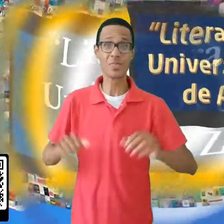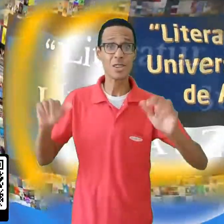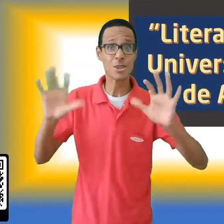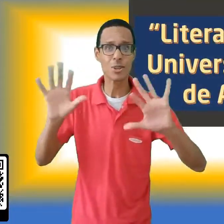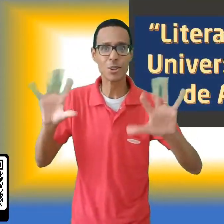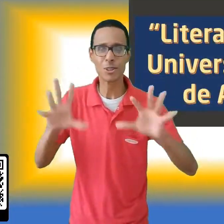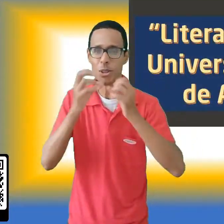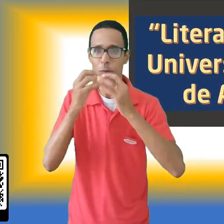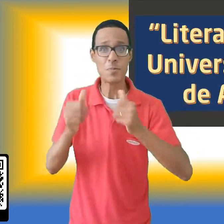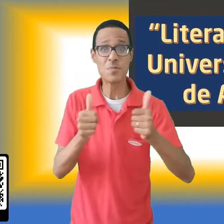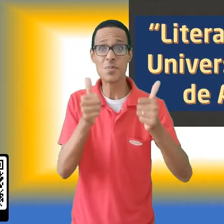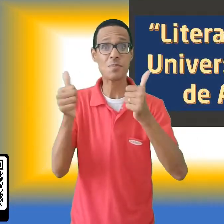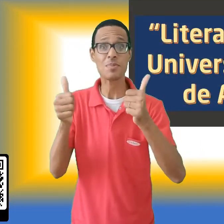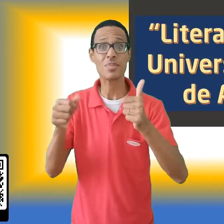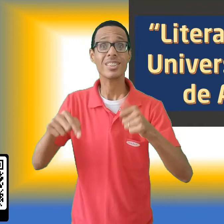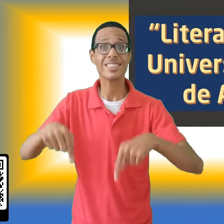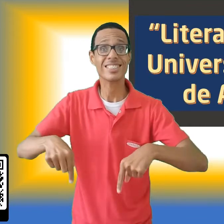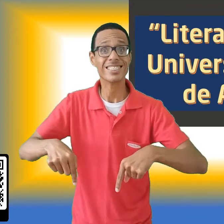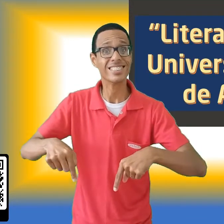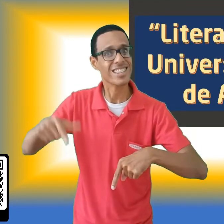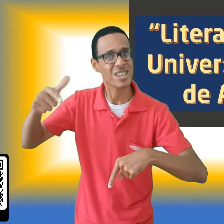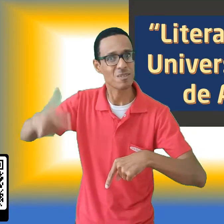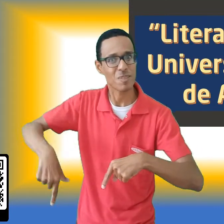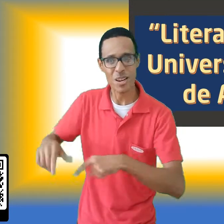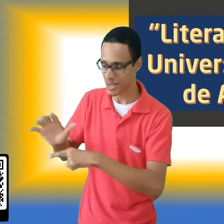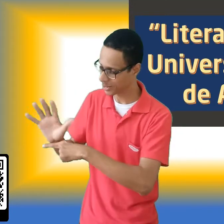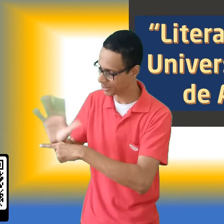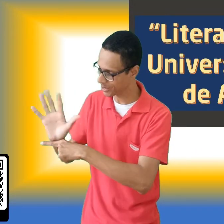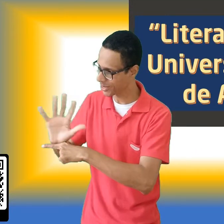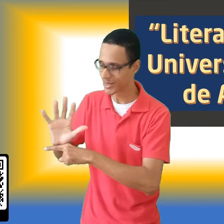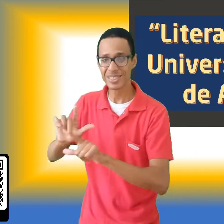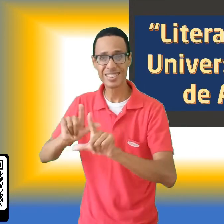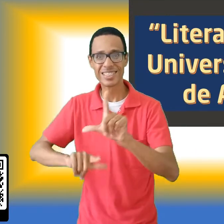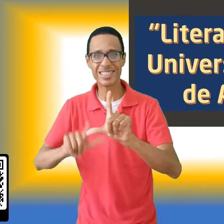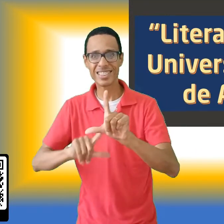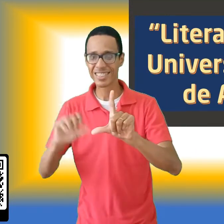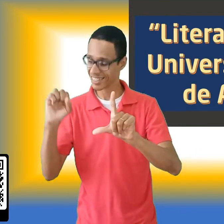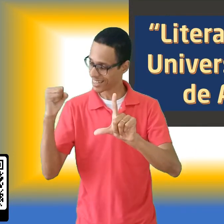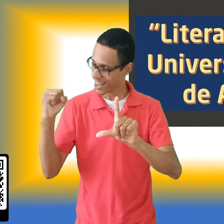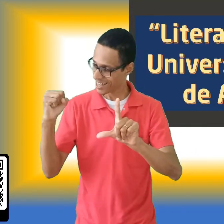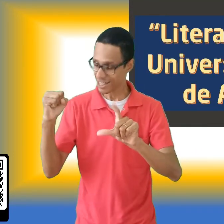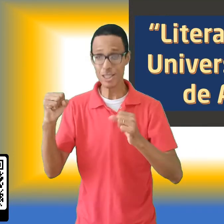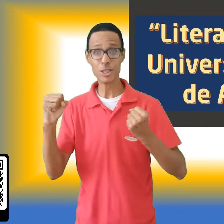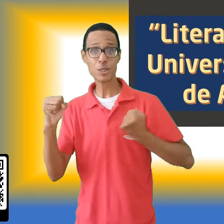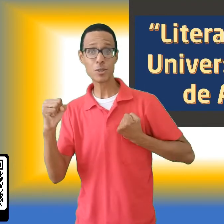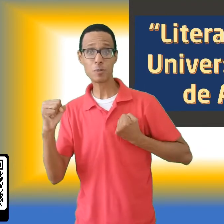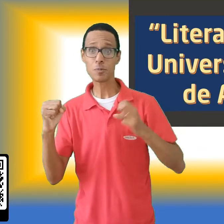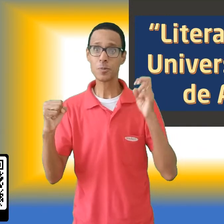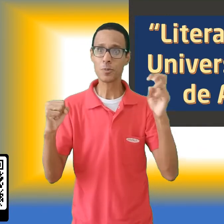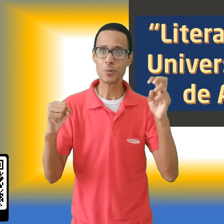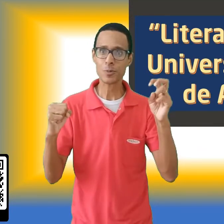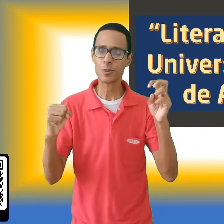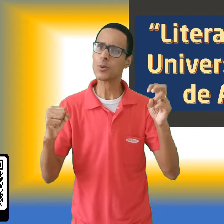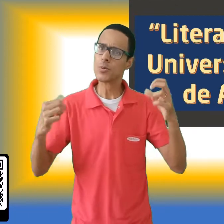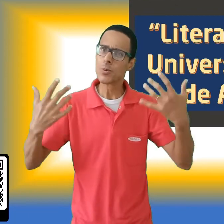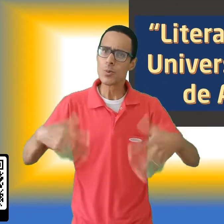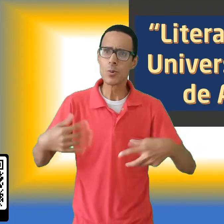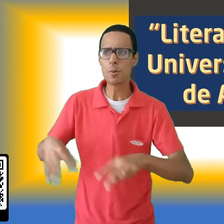Olá pessoal, tudo bem com vocês? Saiu do forno o bloco 5 da letra S e